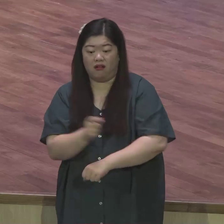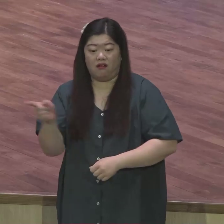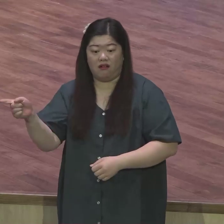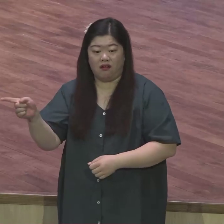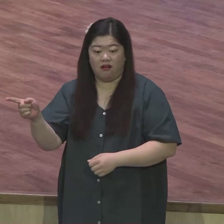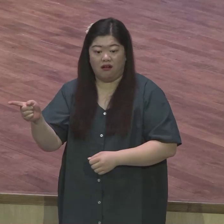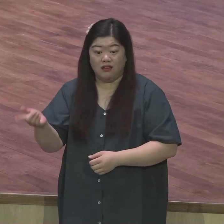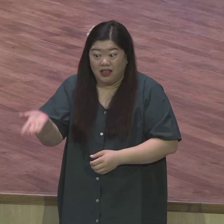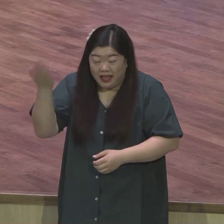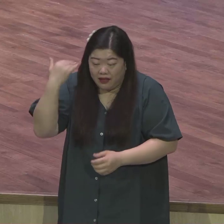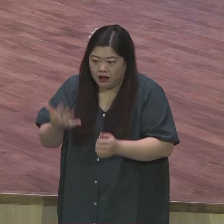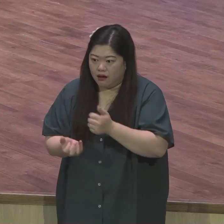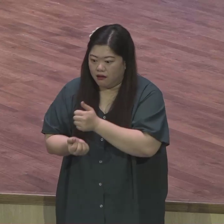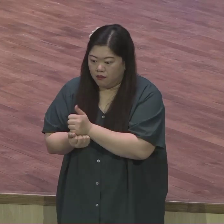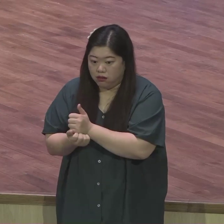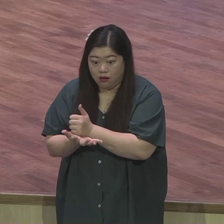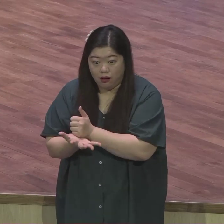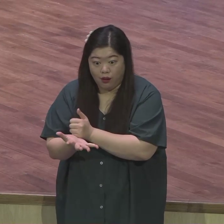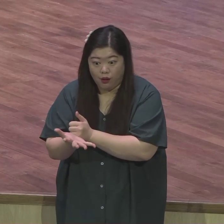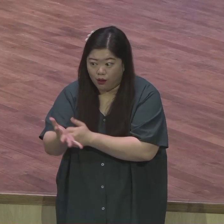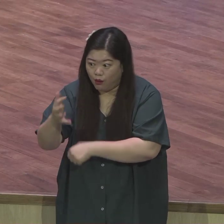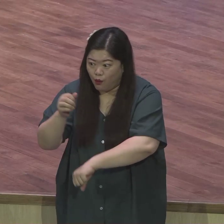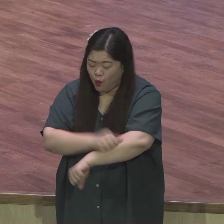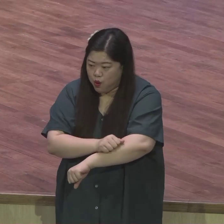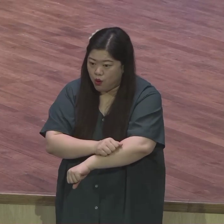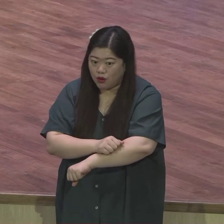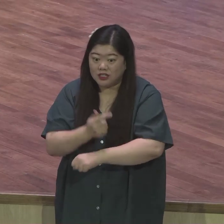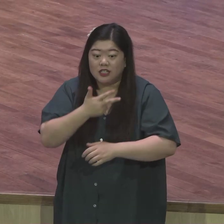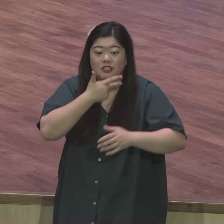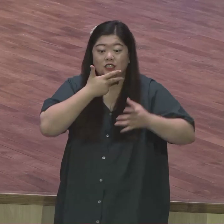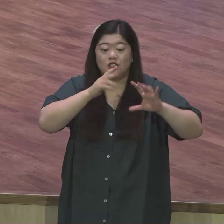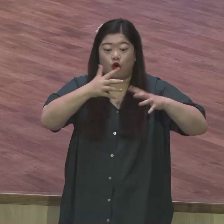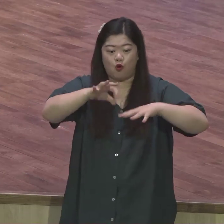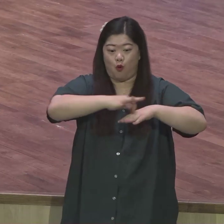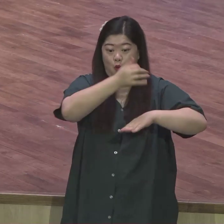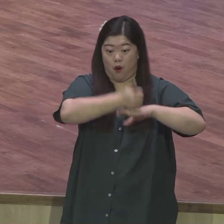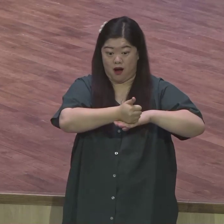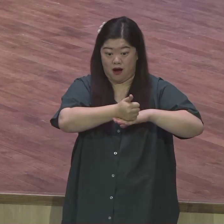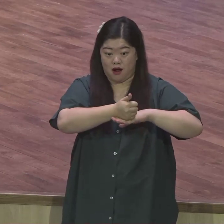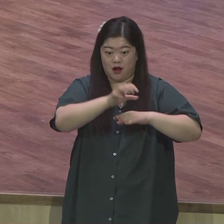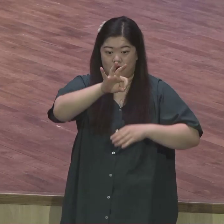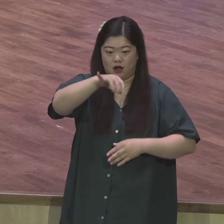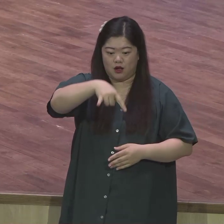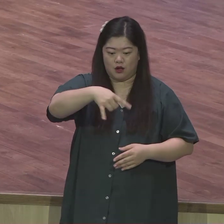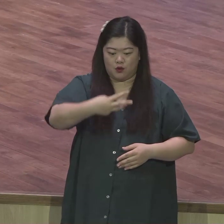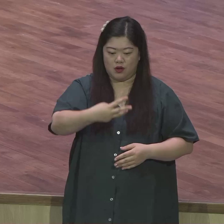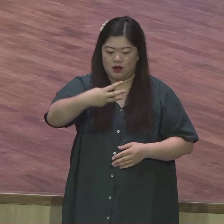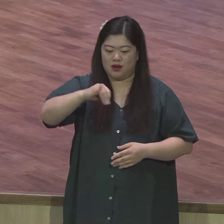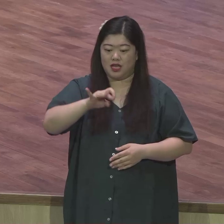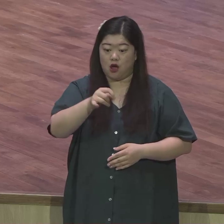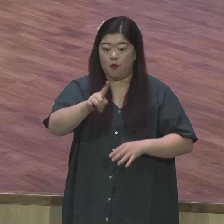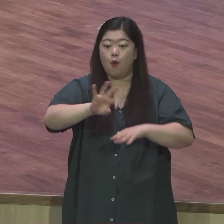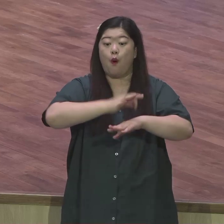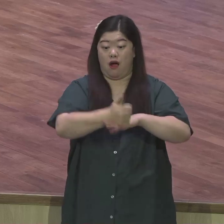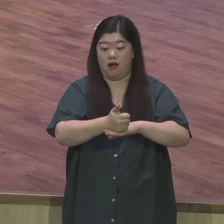당시 영국왕이었던 에드우드 칠세 윌리엄 칠세가 윌리엄 부스를 불렸어요